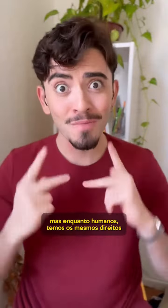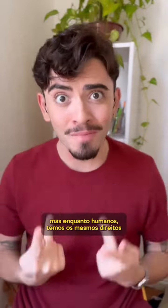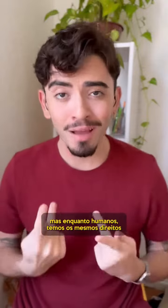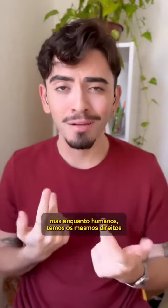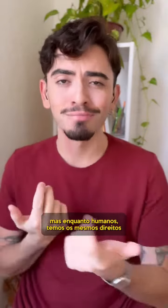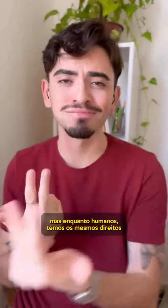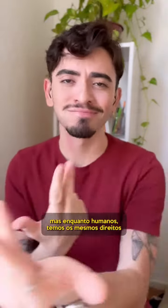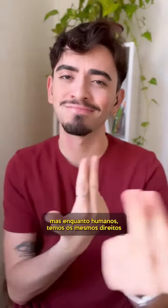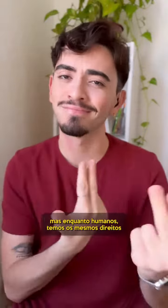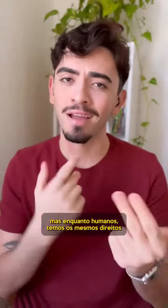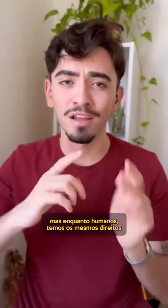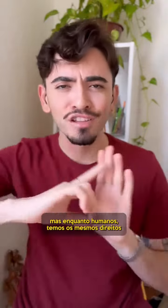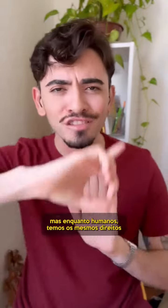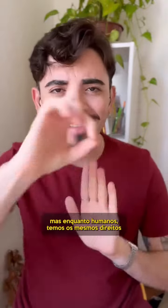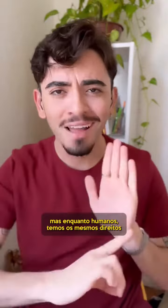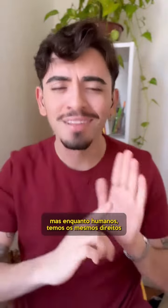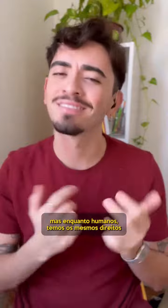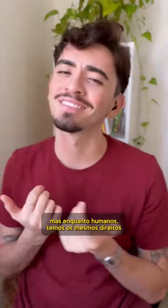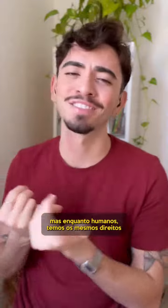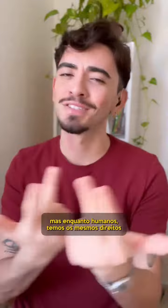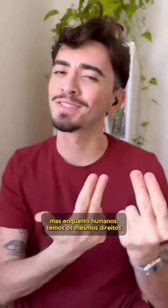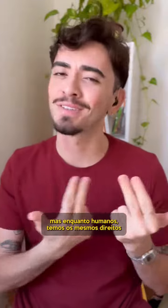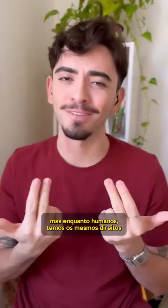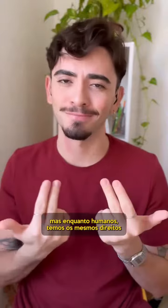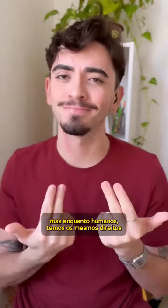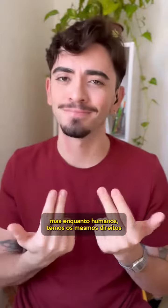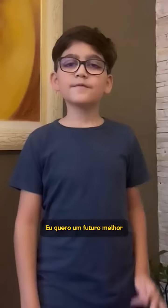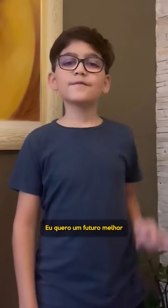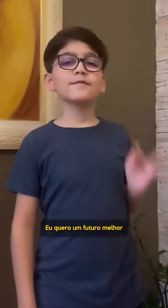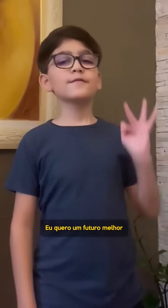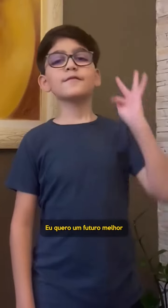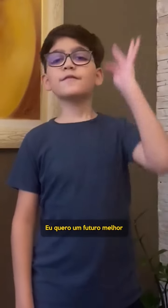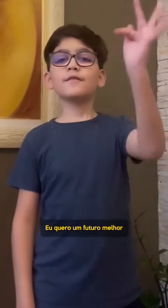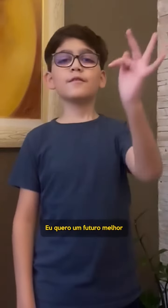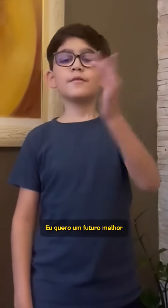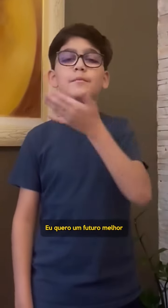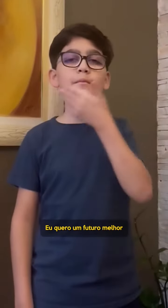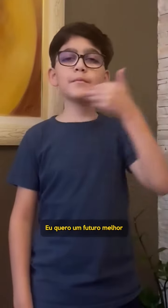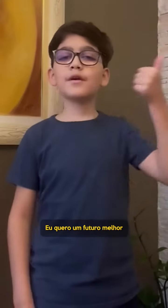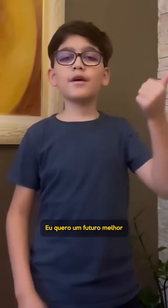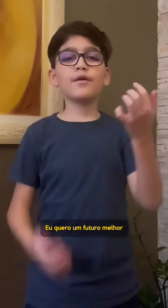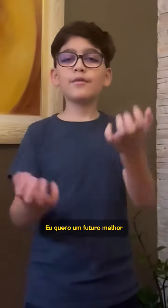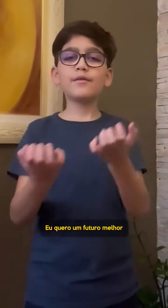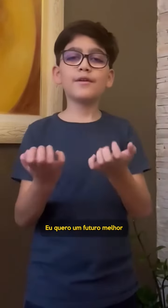humanos, temos os mesmos direitos. Eu quero um futuro melhor.